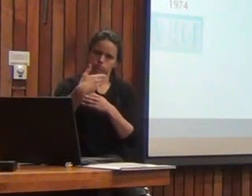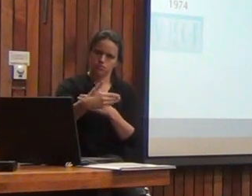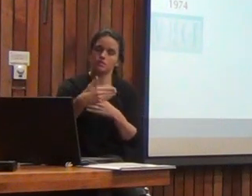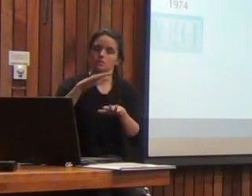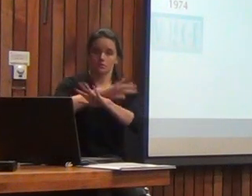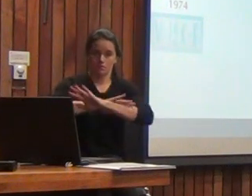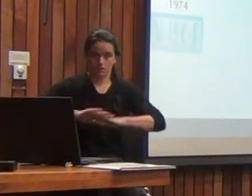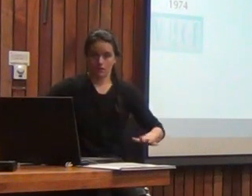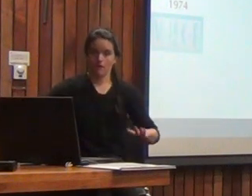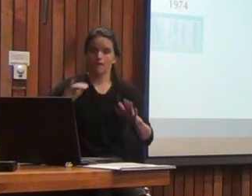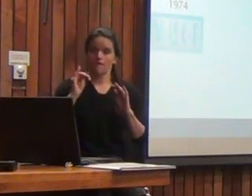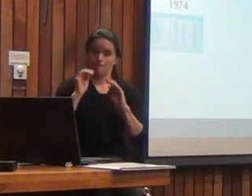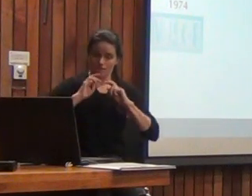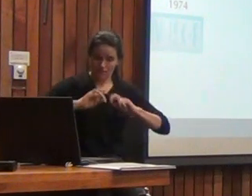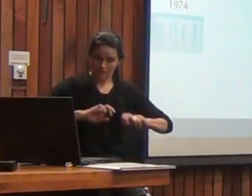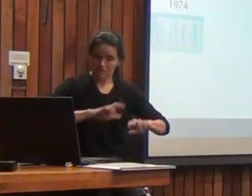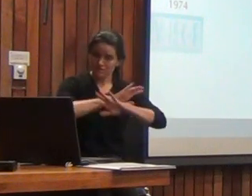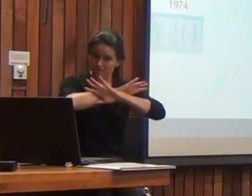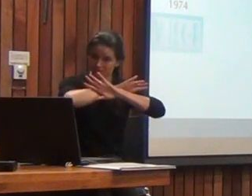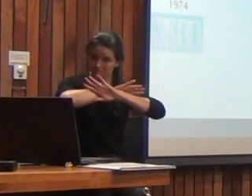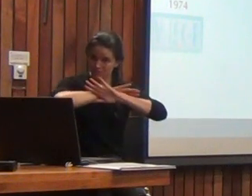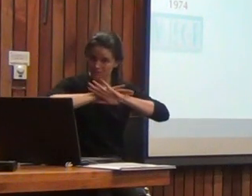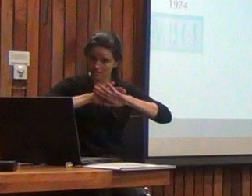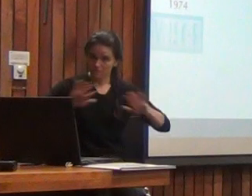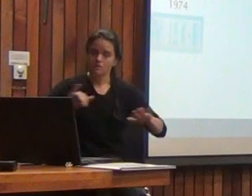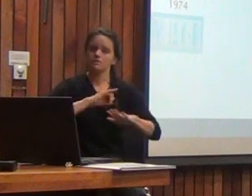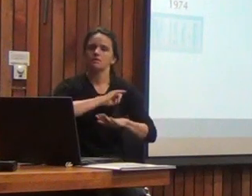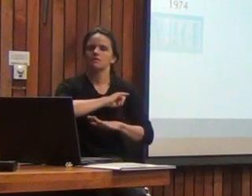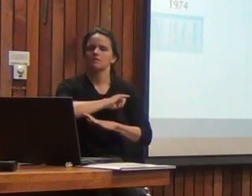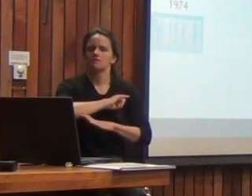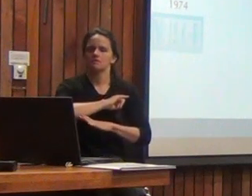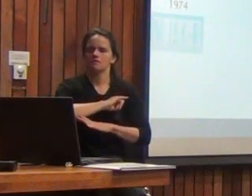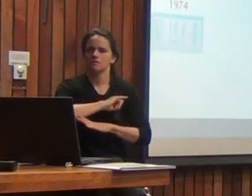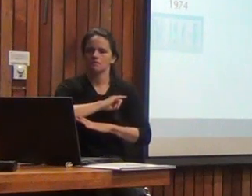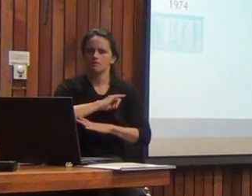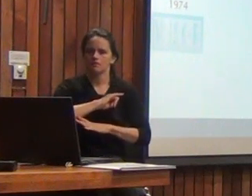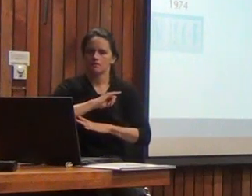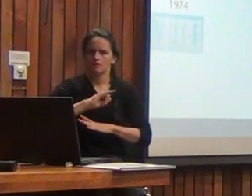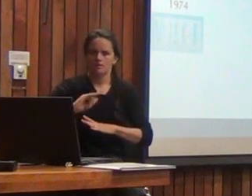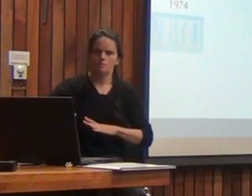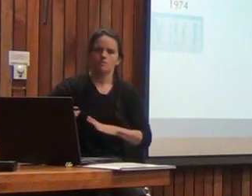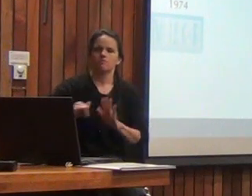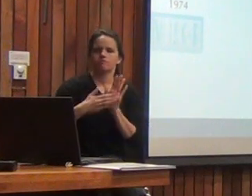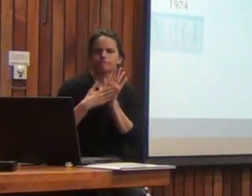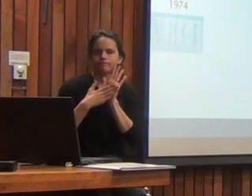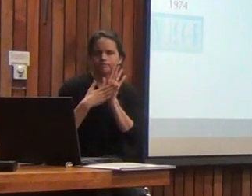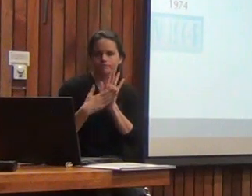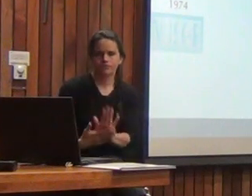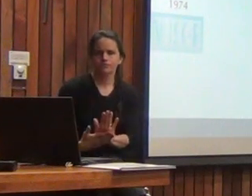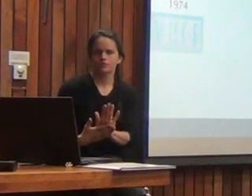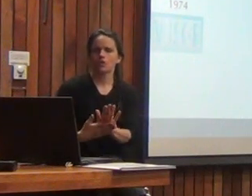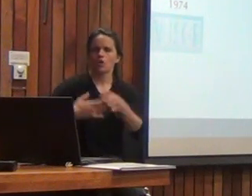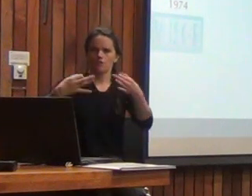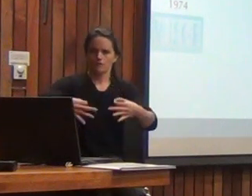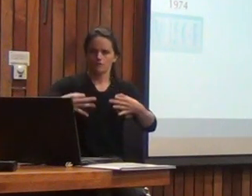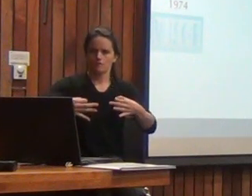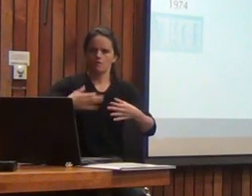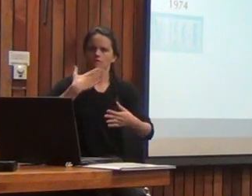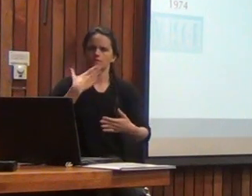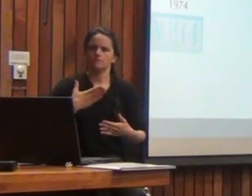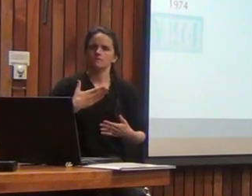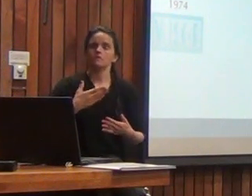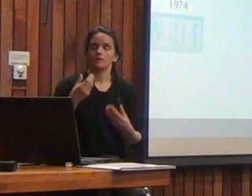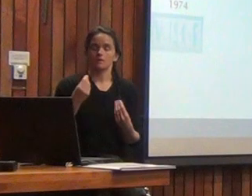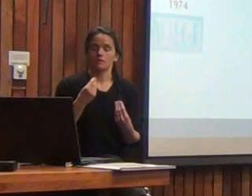investigación y que se liberó la versión oficial, y eso pasó, y se los cuento porque